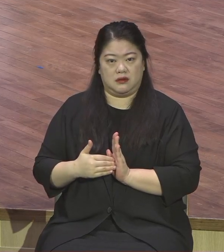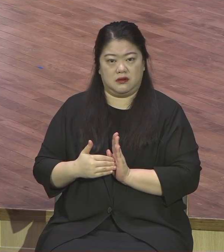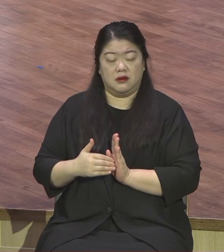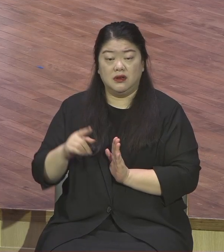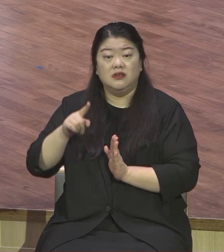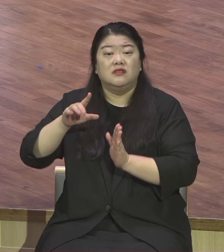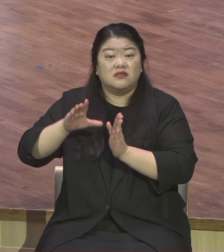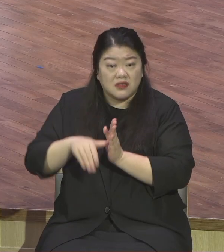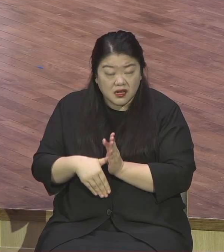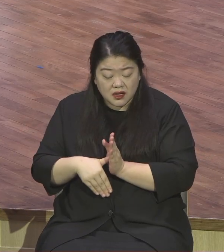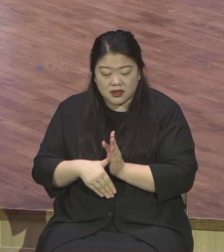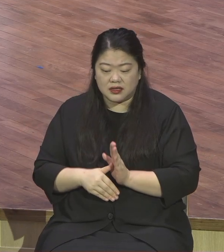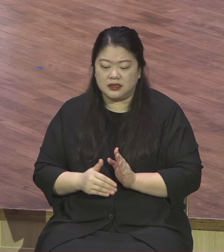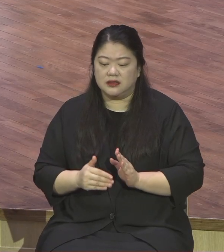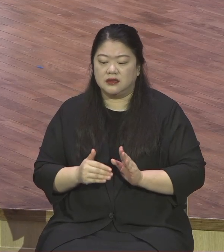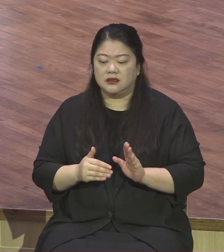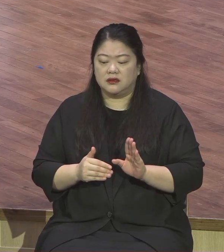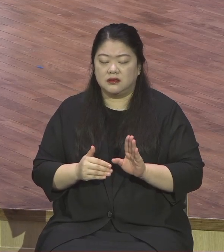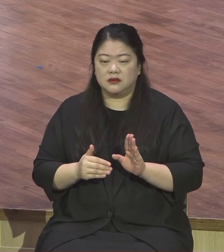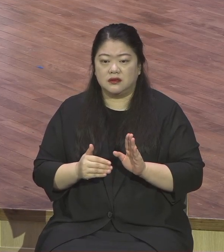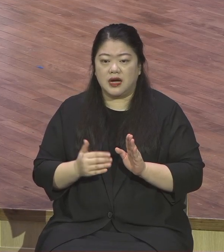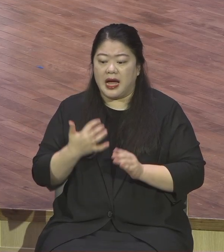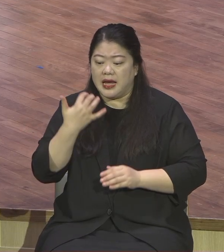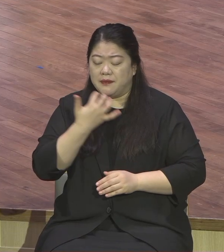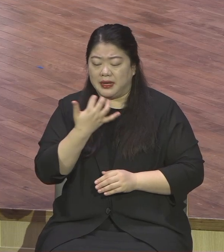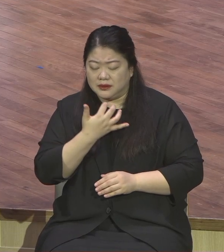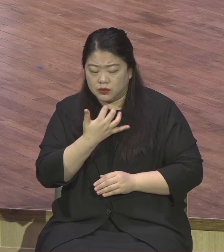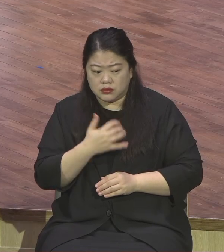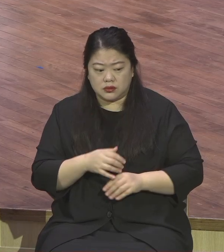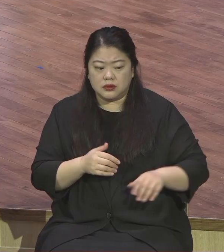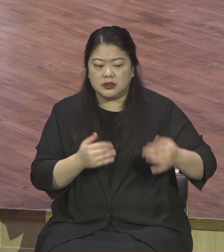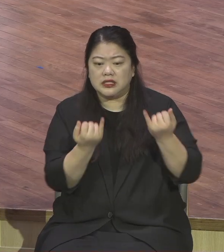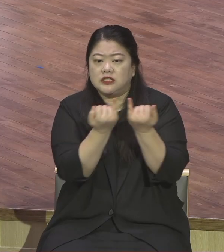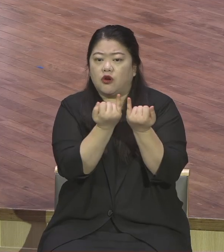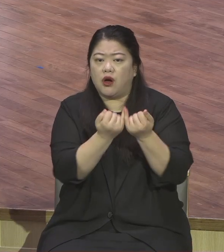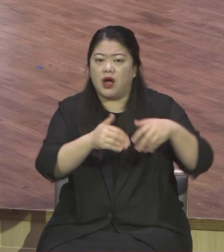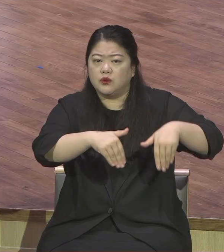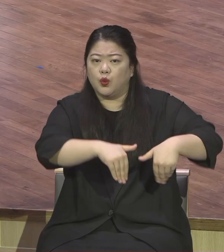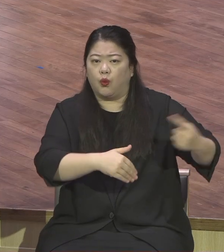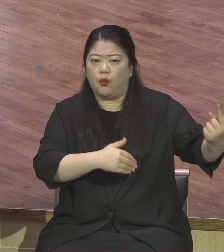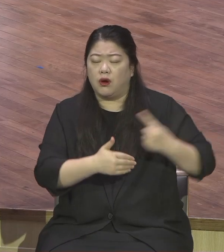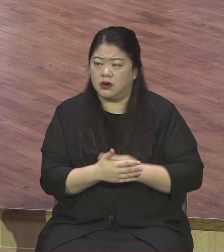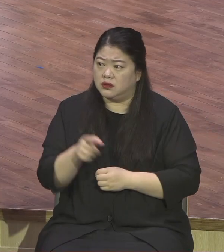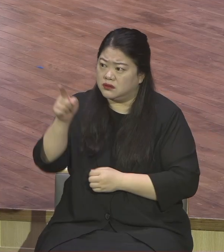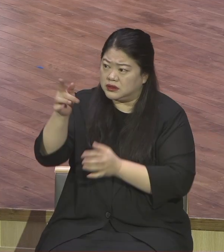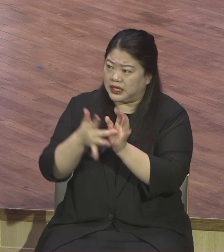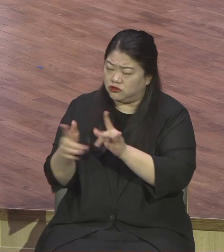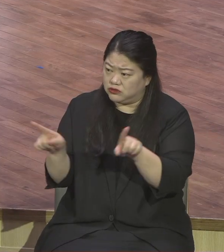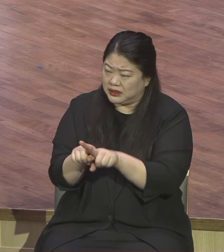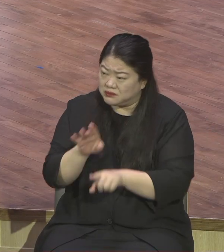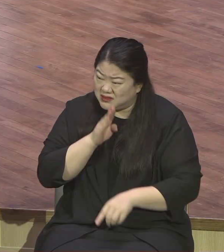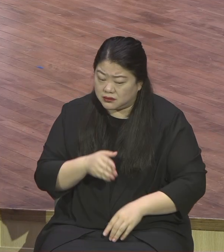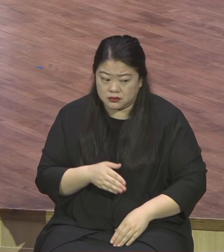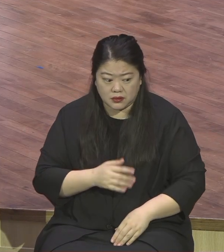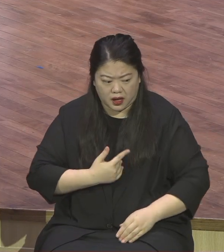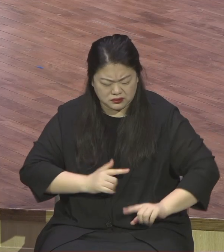예수님을 세 분이나 그렇게 부인하는 그러한 예기치 못했던 사건이 터졌습니다.